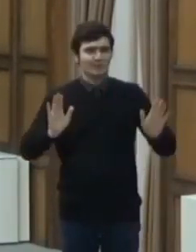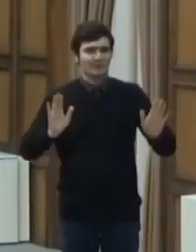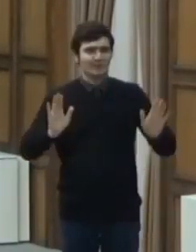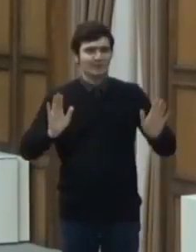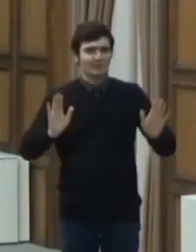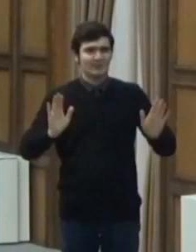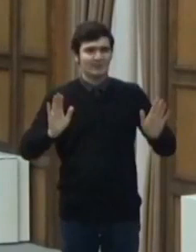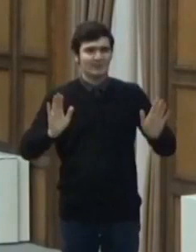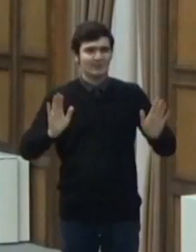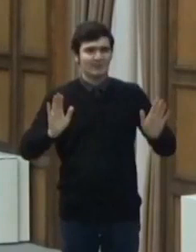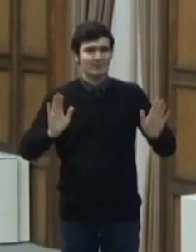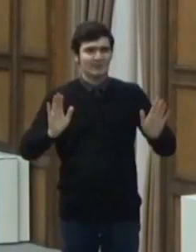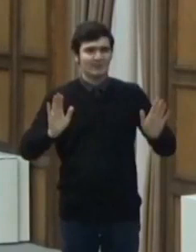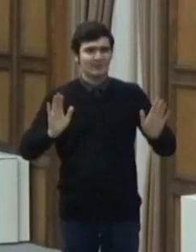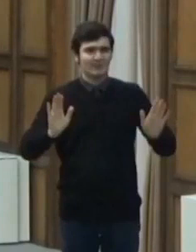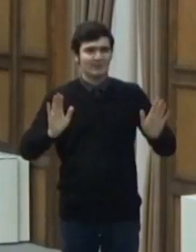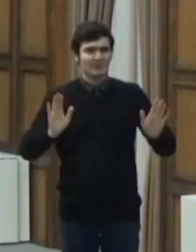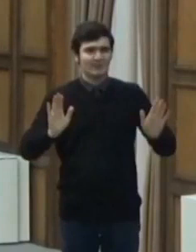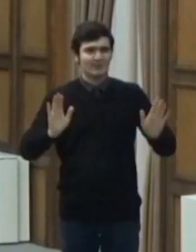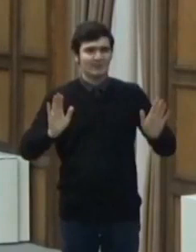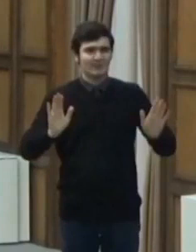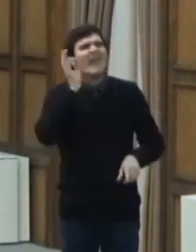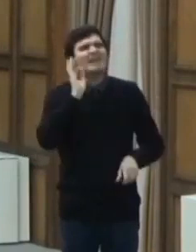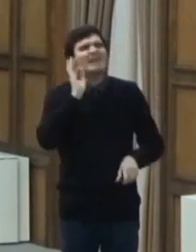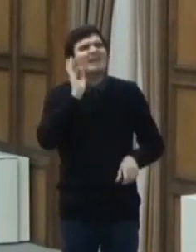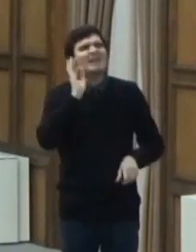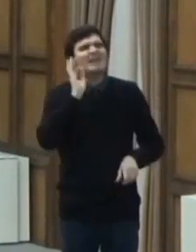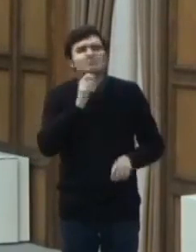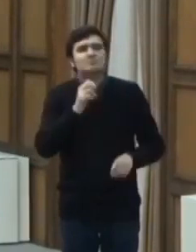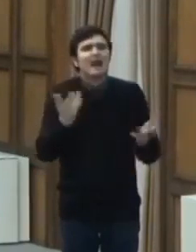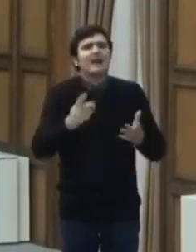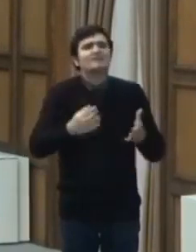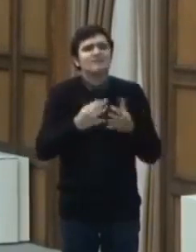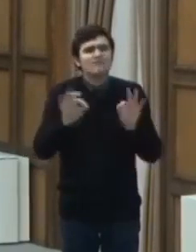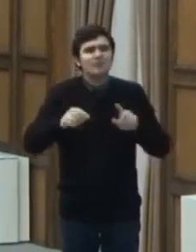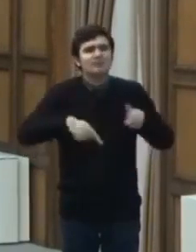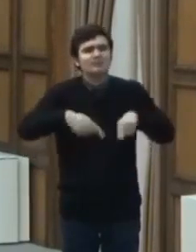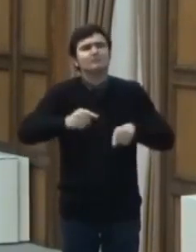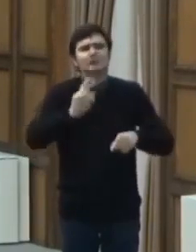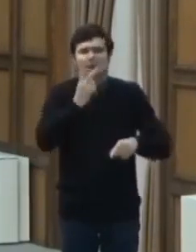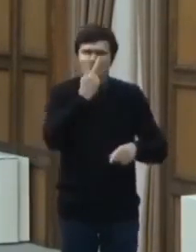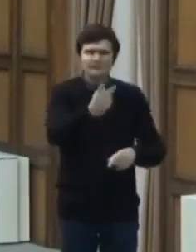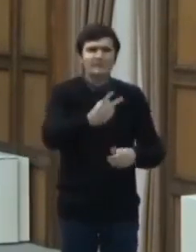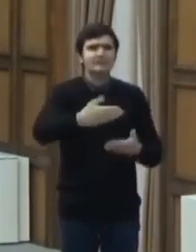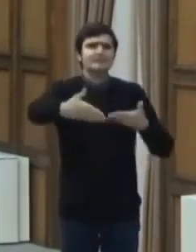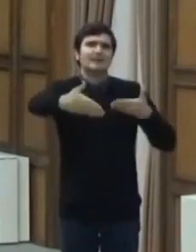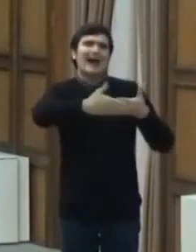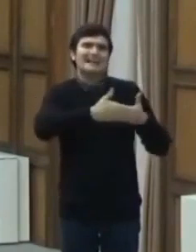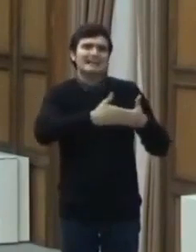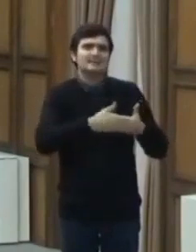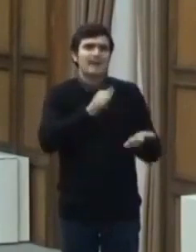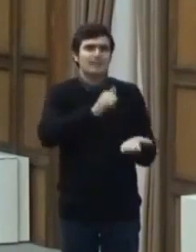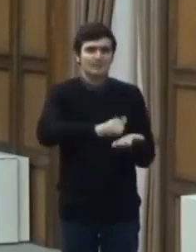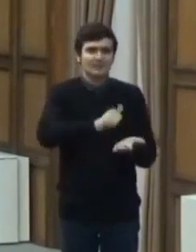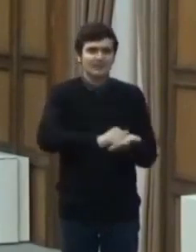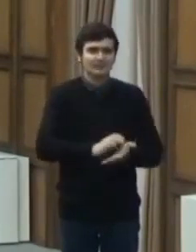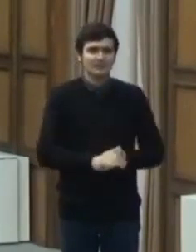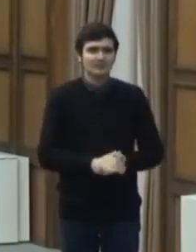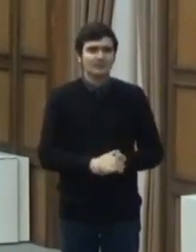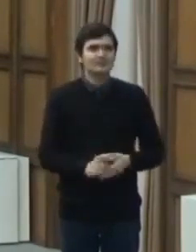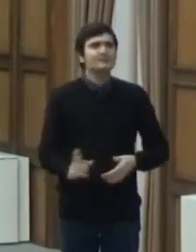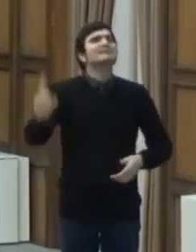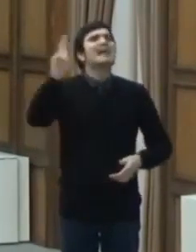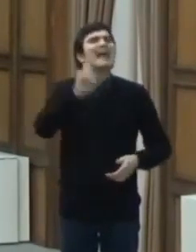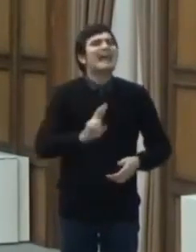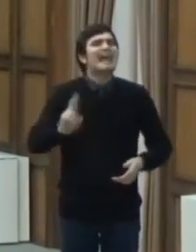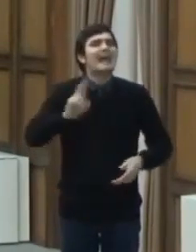Există și aici excepții care urmează să fie văzute în anexă publicată. Se reia activitatea